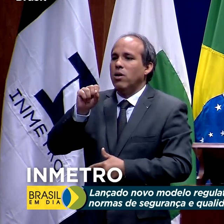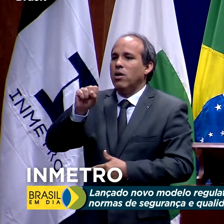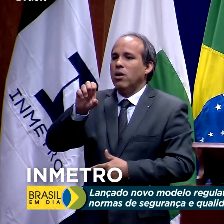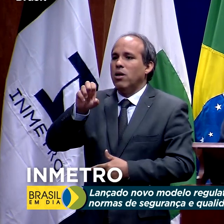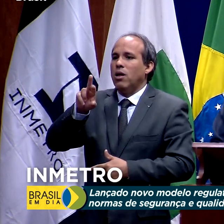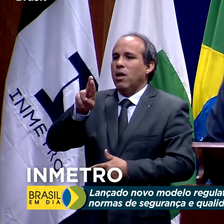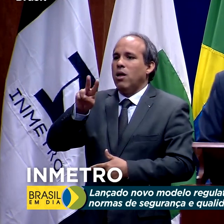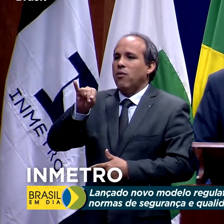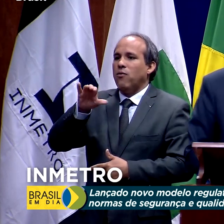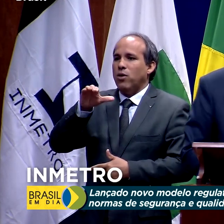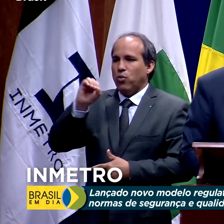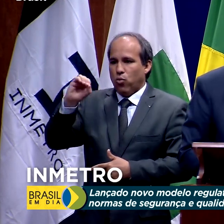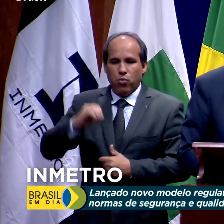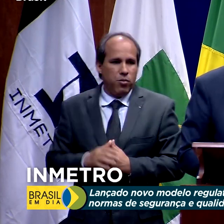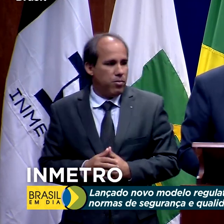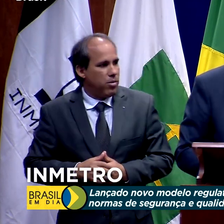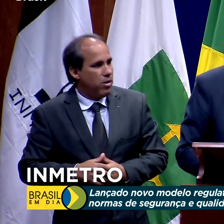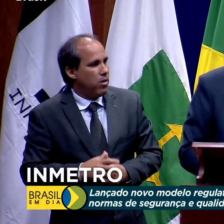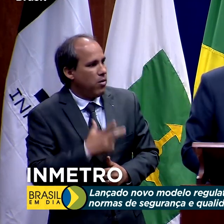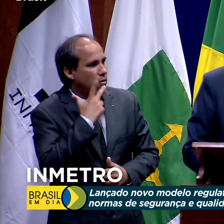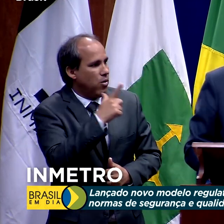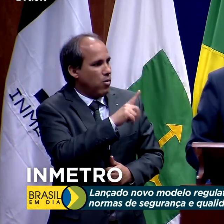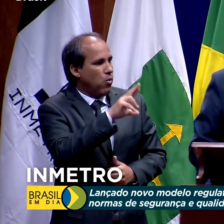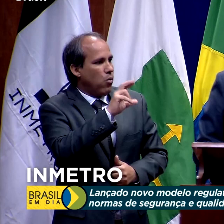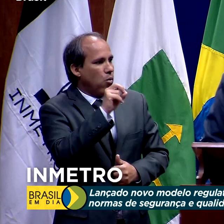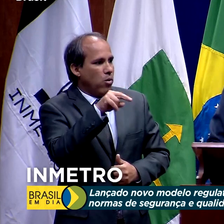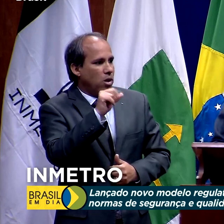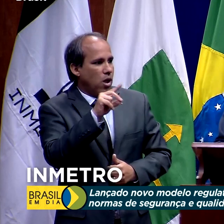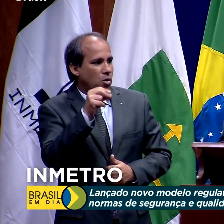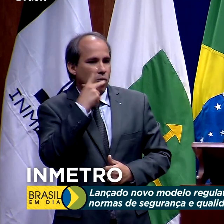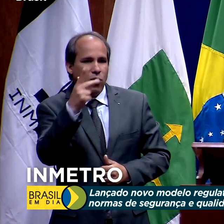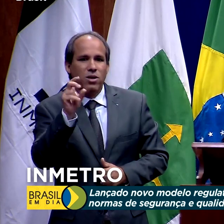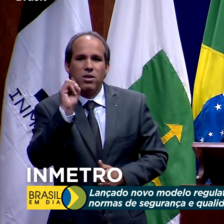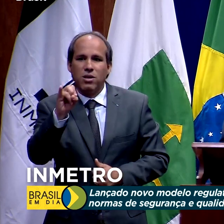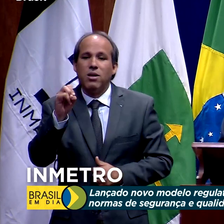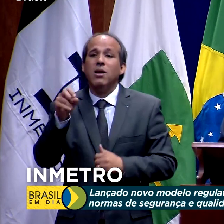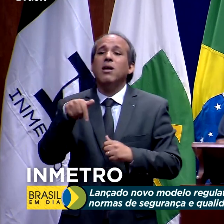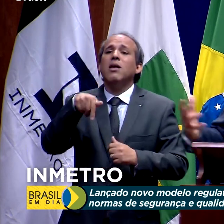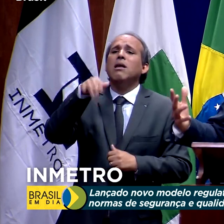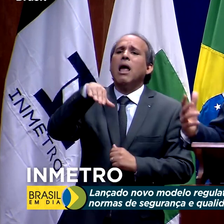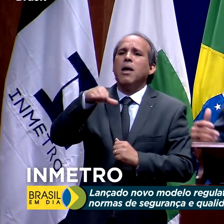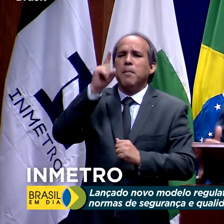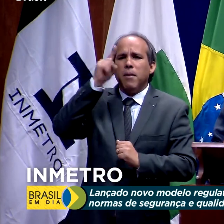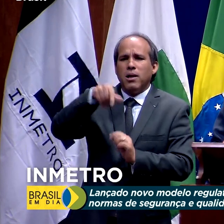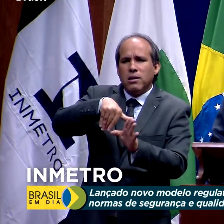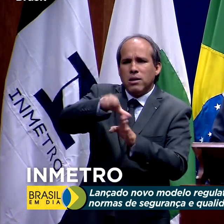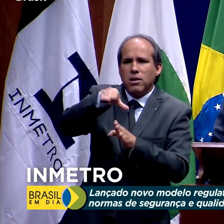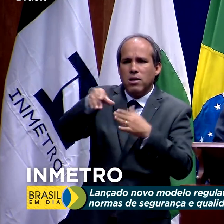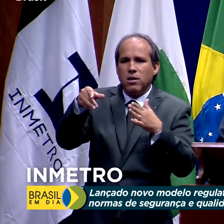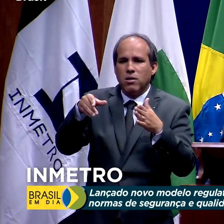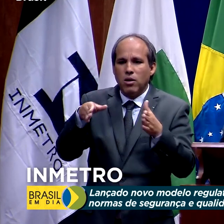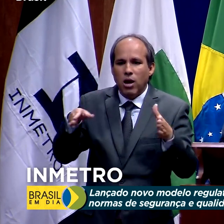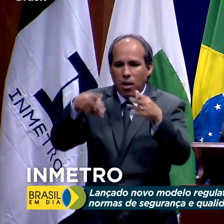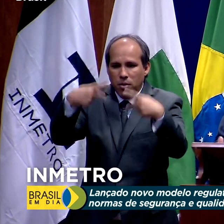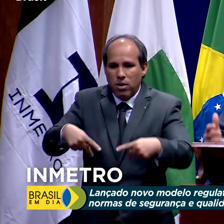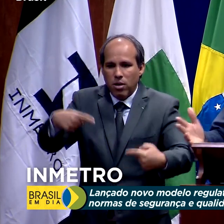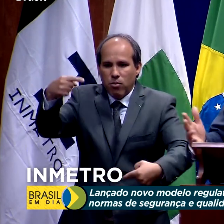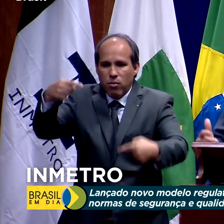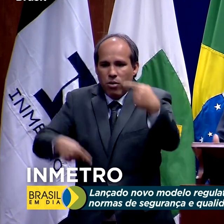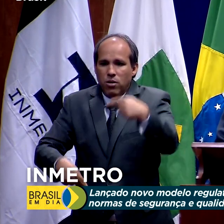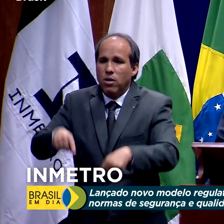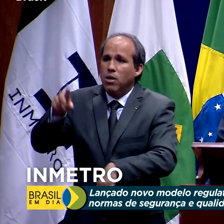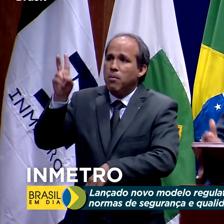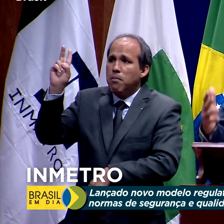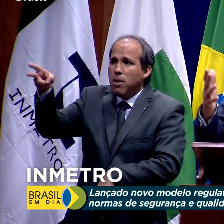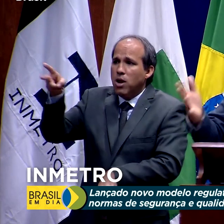É, como disse Ronaldo Reagan no passado, quem dá o norte da política para nós aqui é o